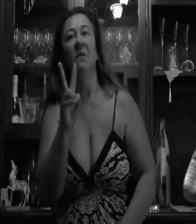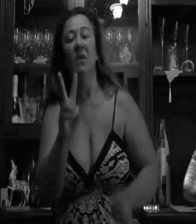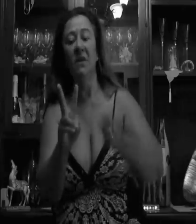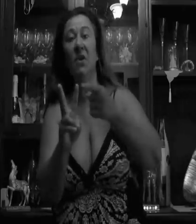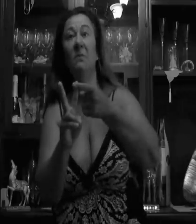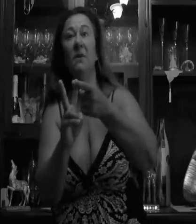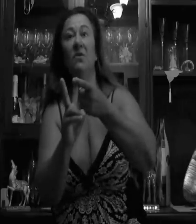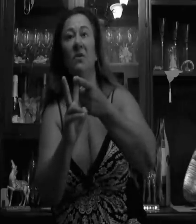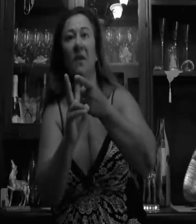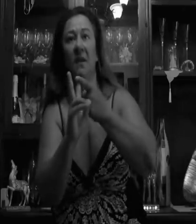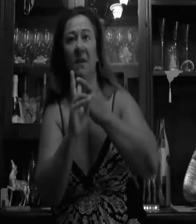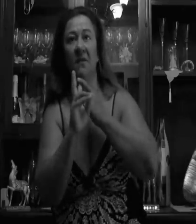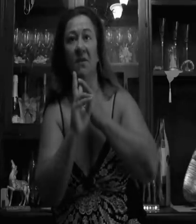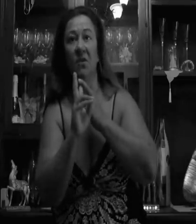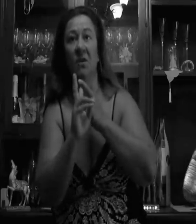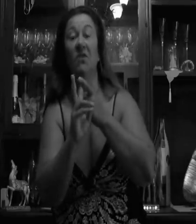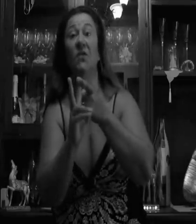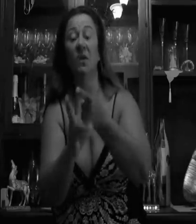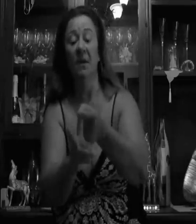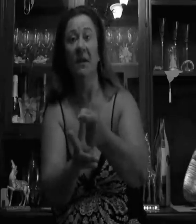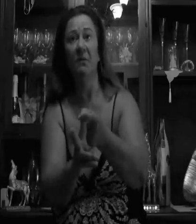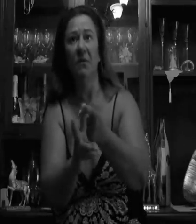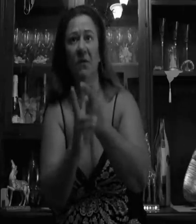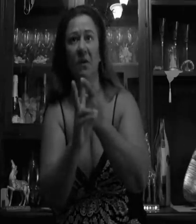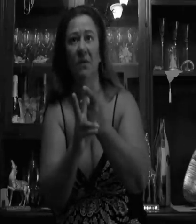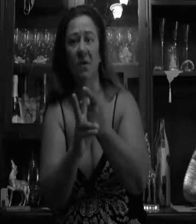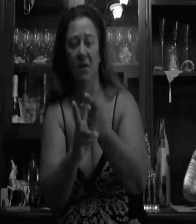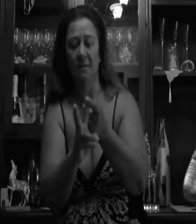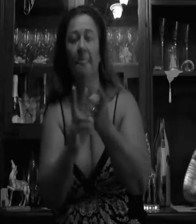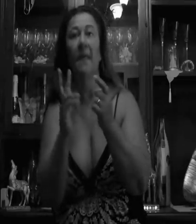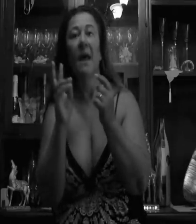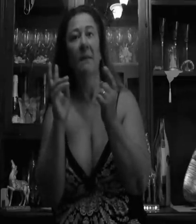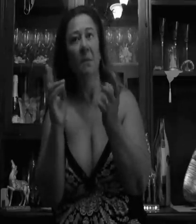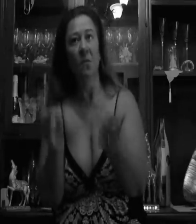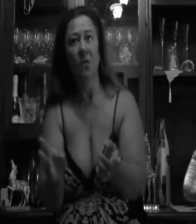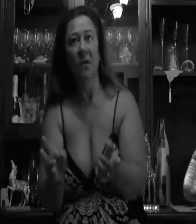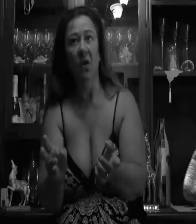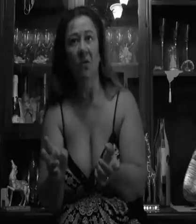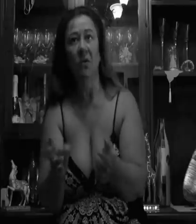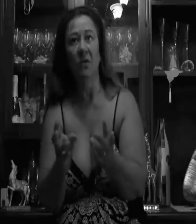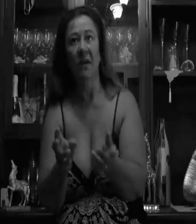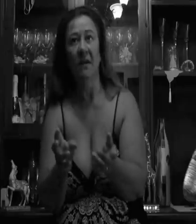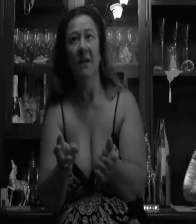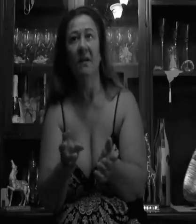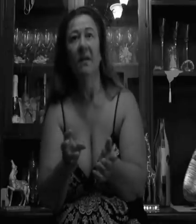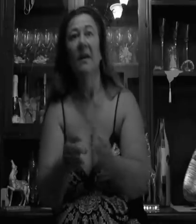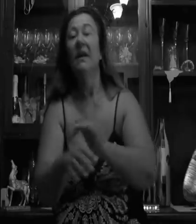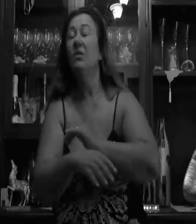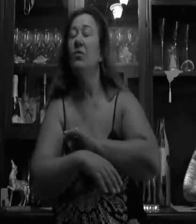prima volta ci ha impedito di fare la manifestazione, ci ha fatto chiamare l'abitazione da quest'ora, abbiamo avuto un incontro con Terna, di